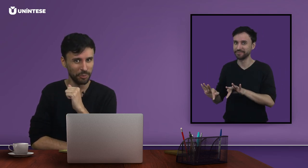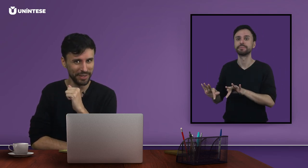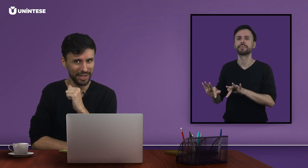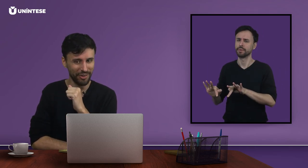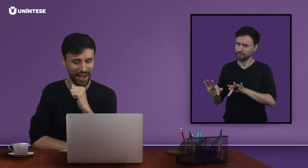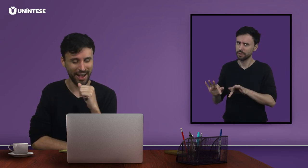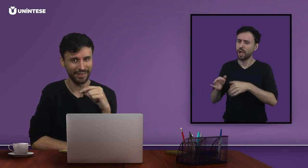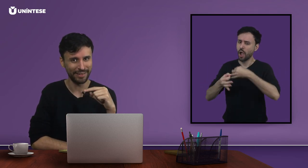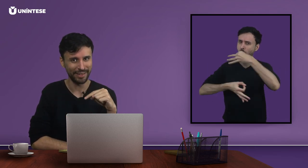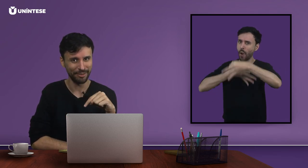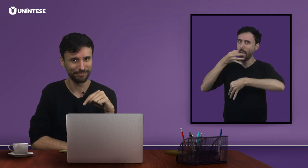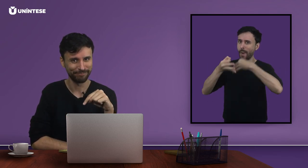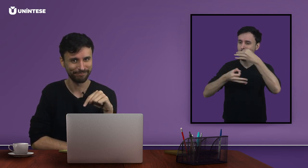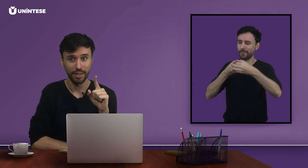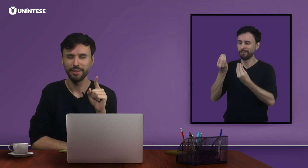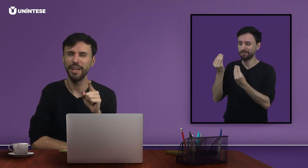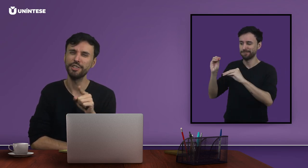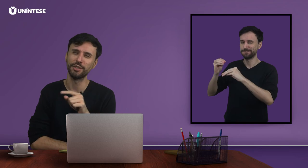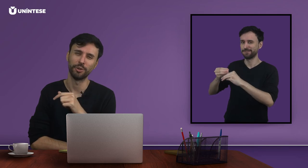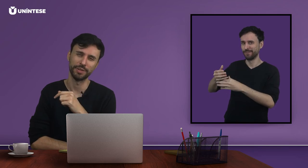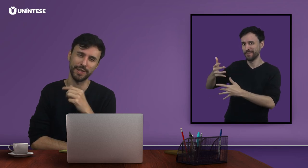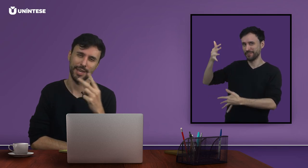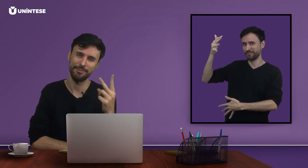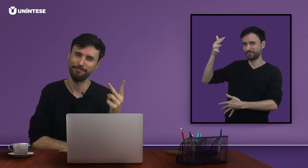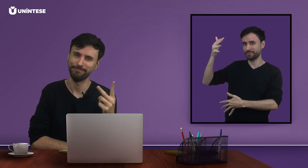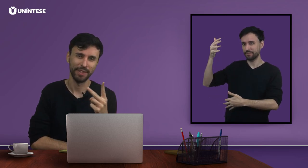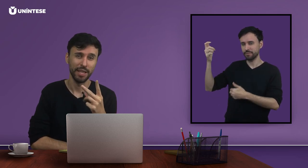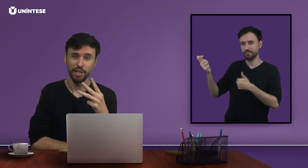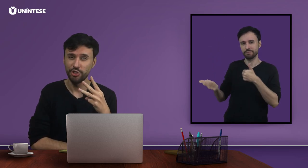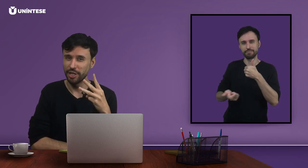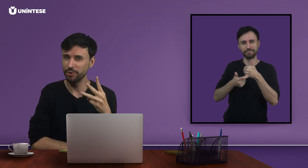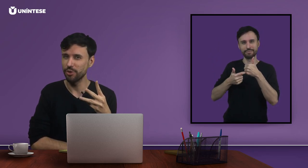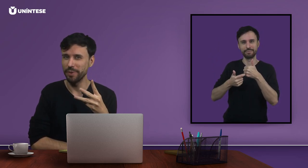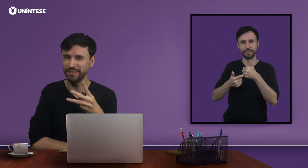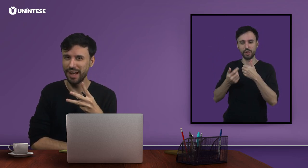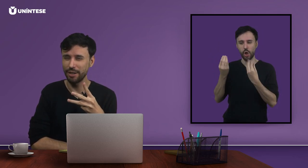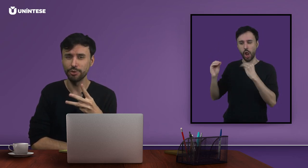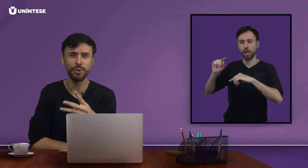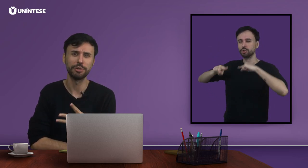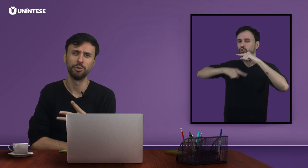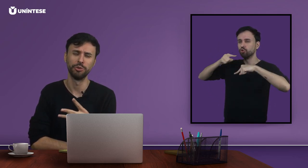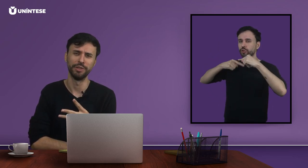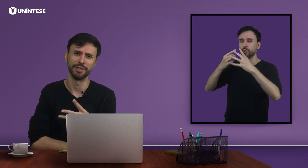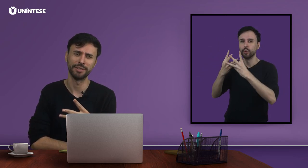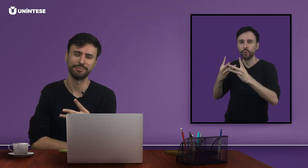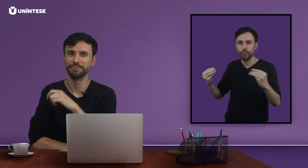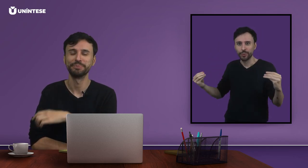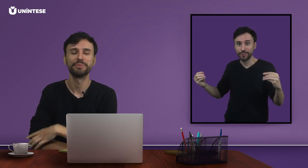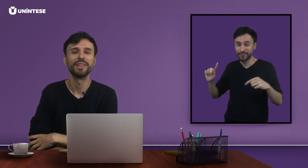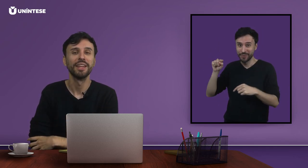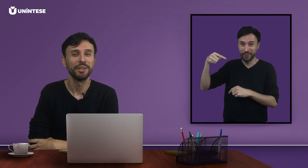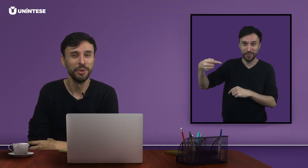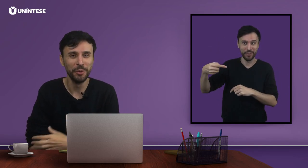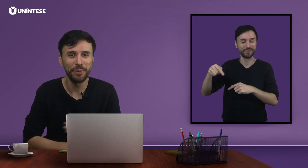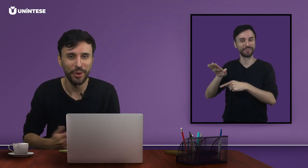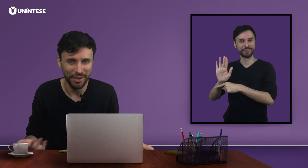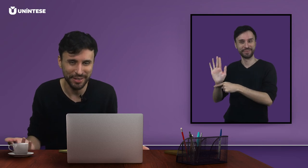opinião aqui. Deixe seu gostei. Diga nos comentários suas dúvidas. No próximo